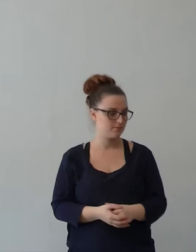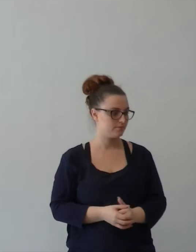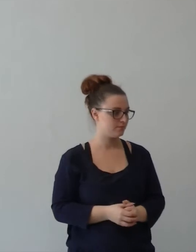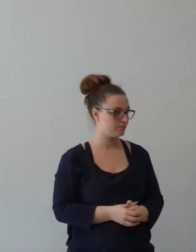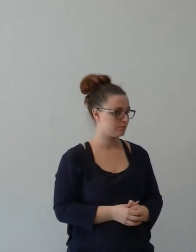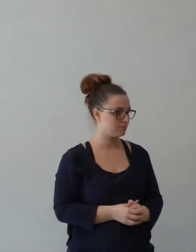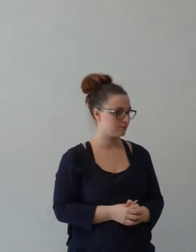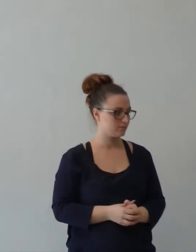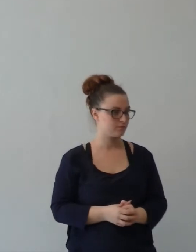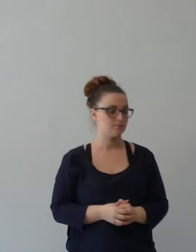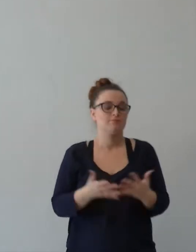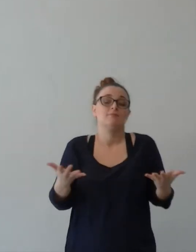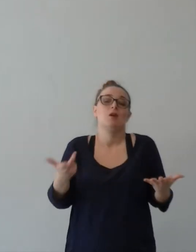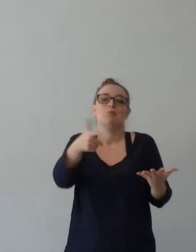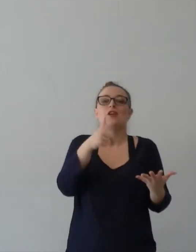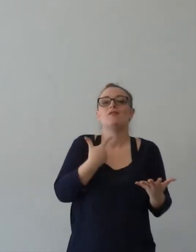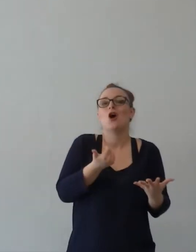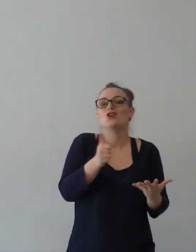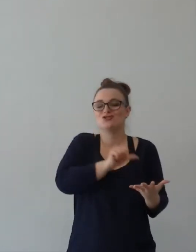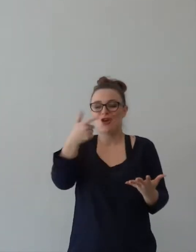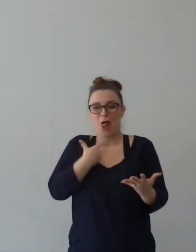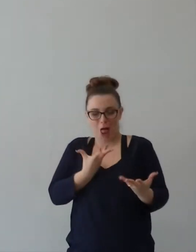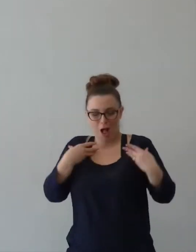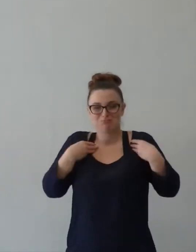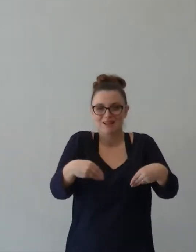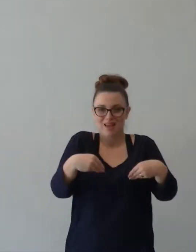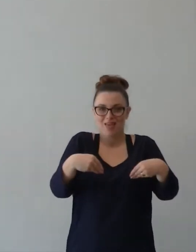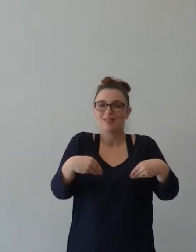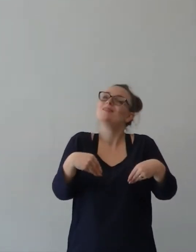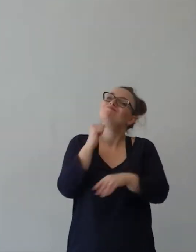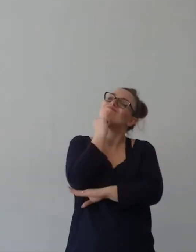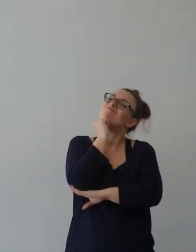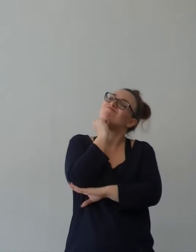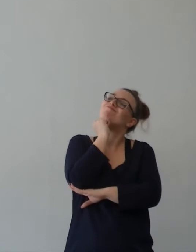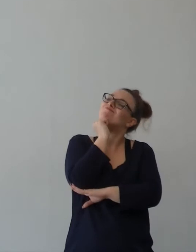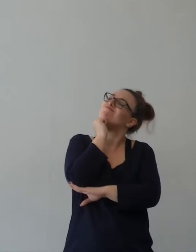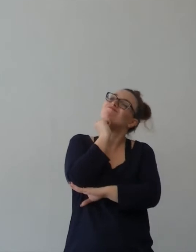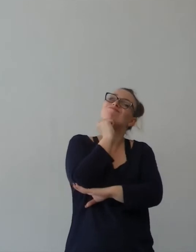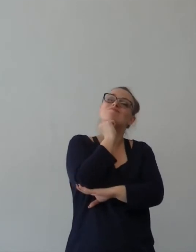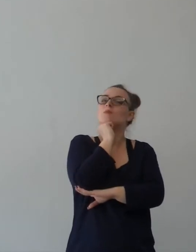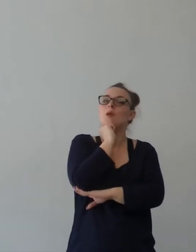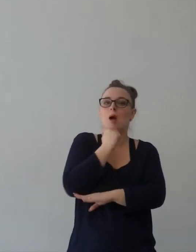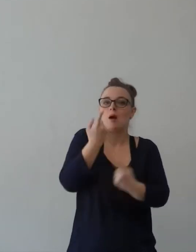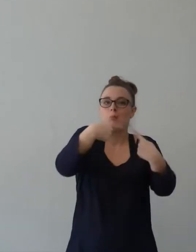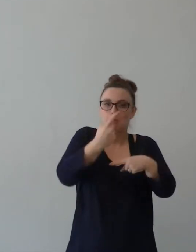Perché se vieni e ascolti e basta, mica fai parte proprio del corpo,